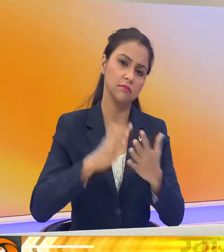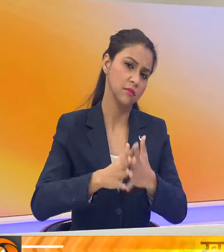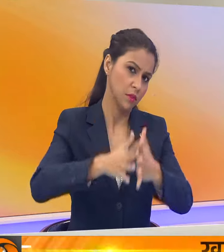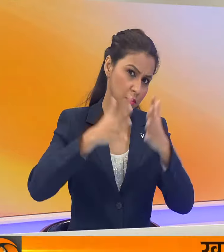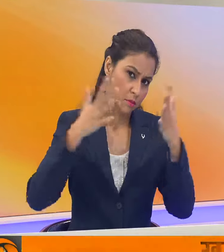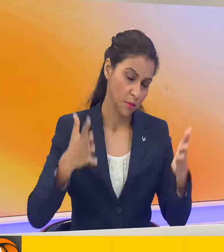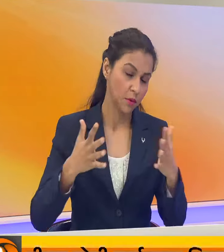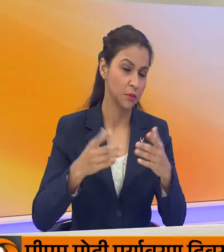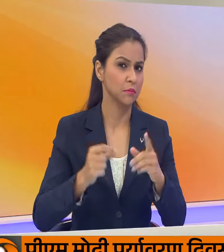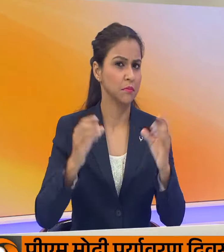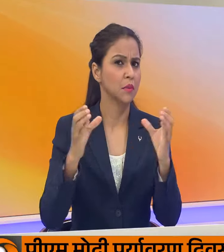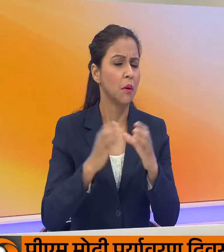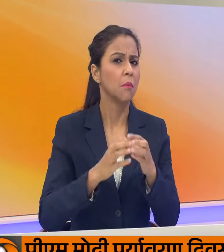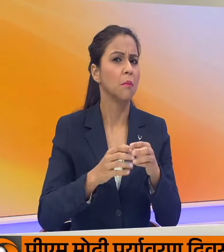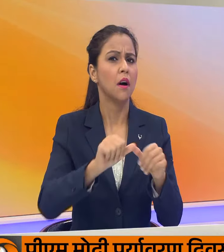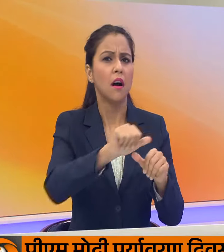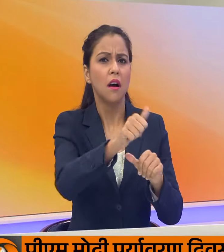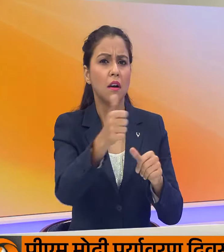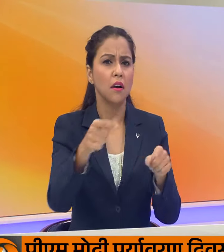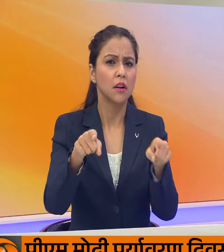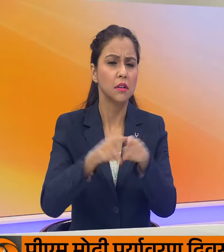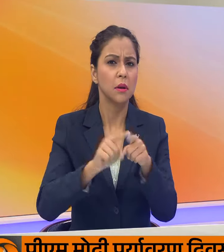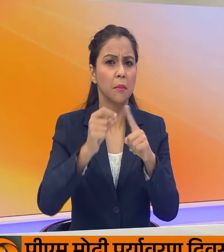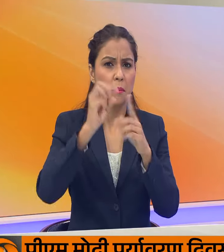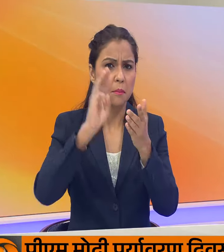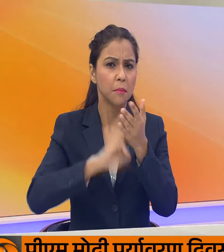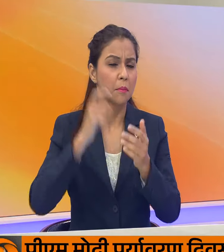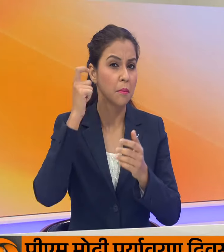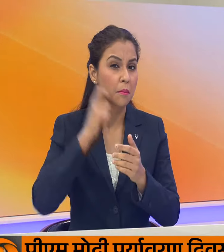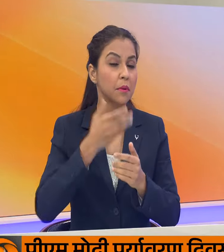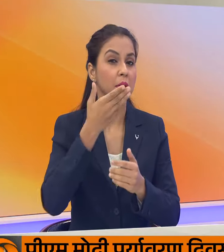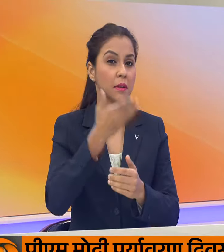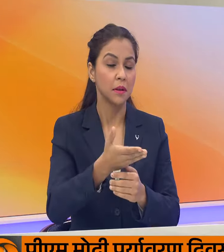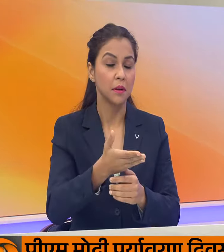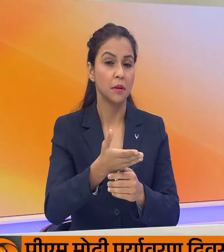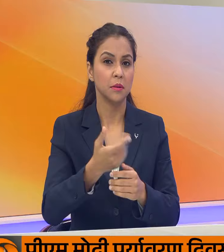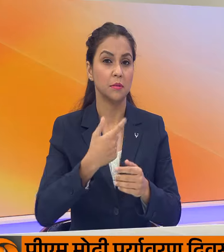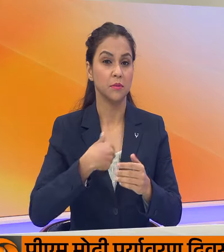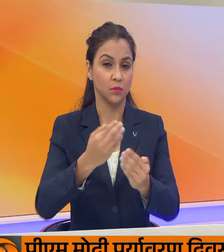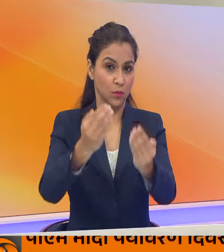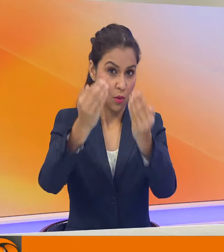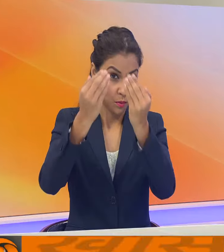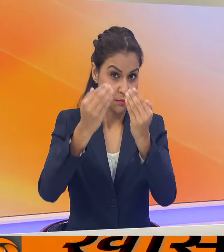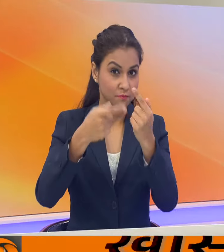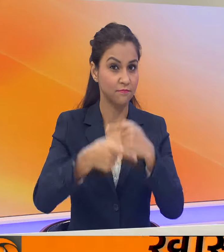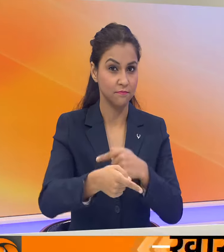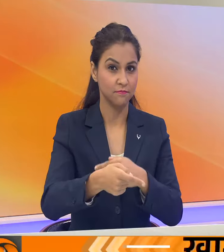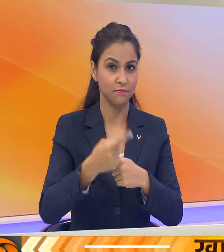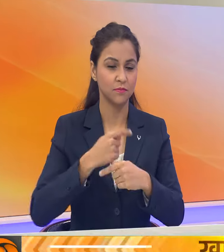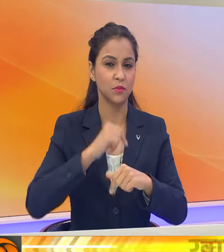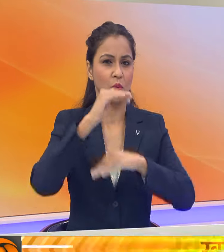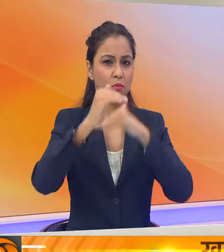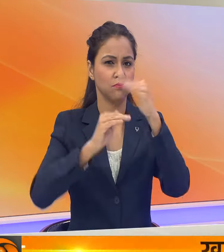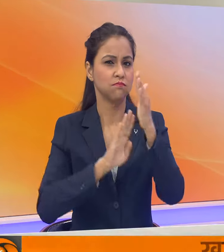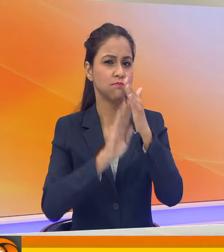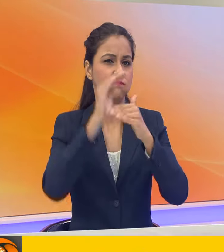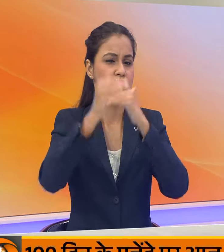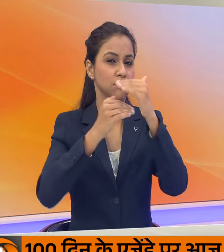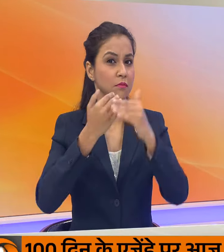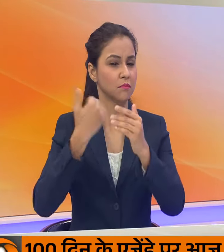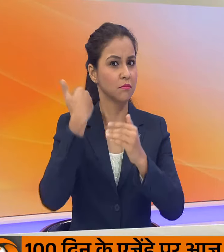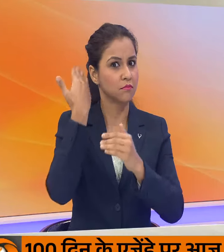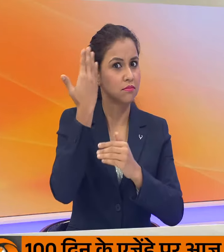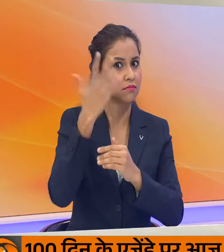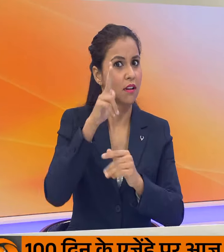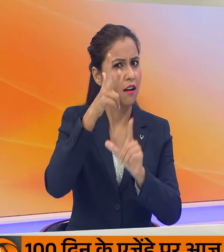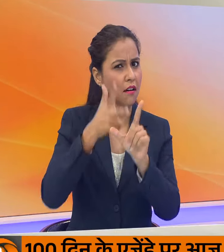पार्टी और अपना उन्रेवल प्राइम मिनिस्टर श्री नरिंद मोजी जी के अशिरवाद से जो डिबलोप्मेंट पिछले आज दस